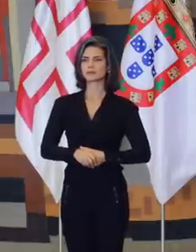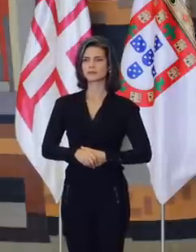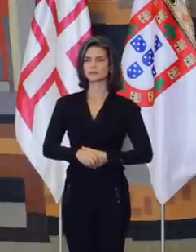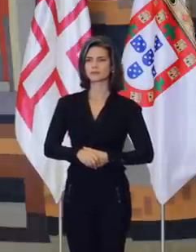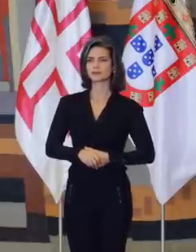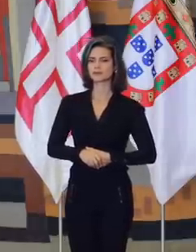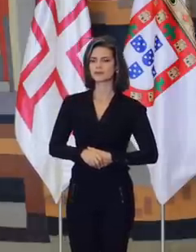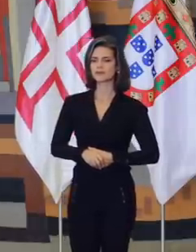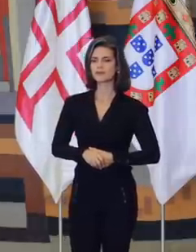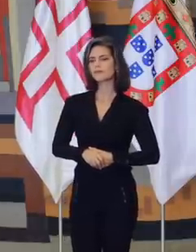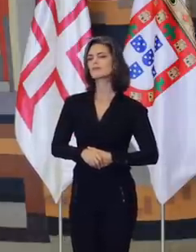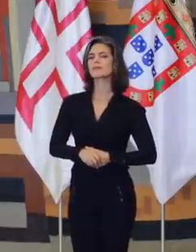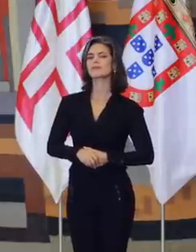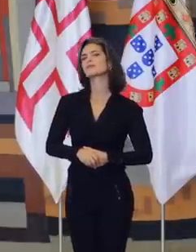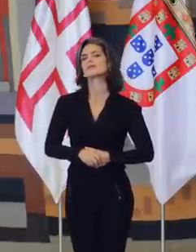Aplausos.